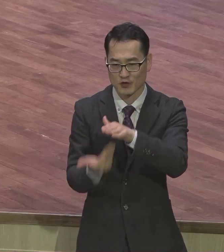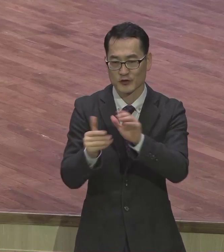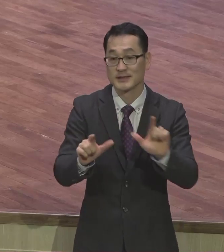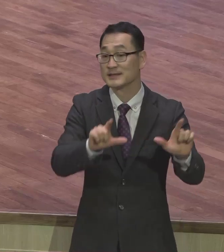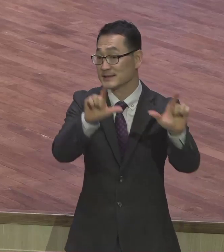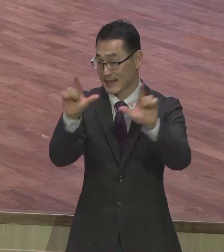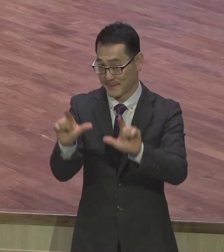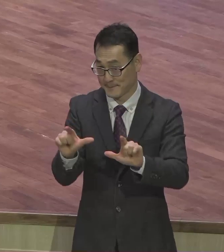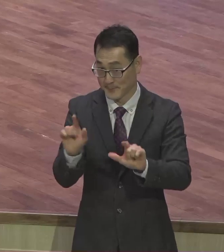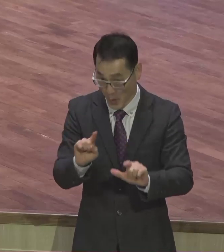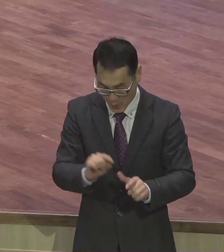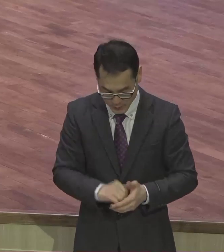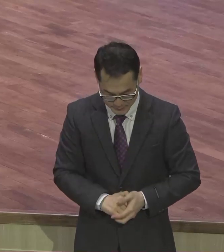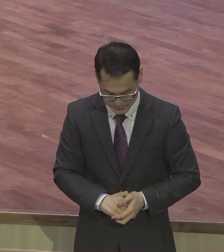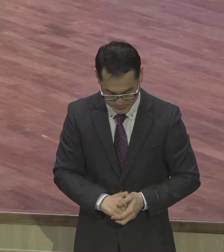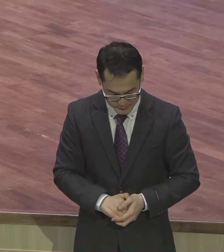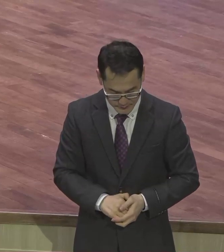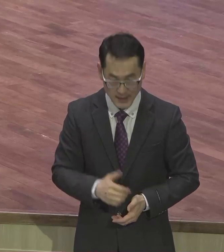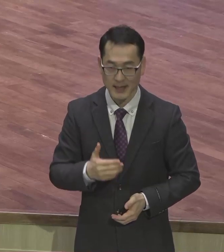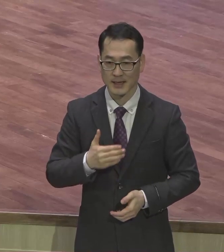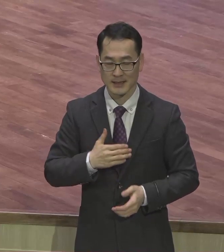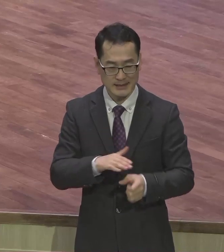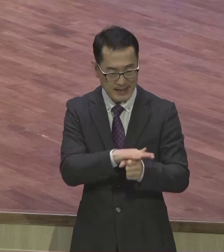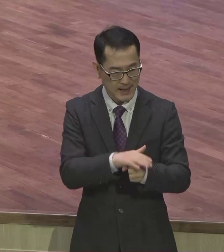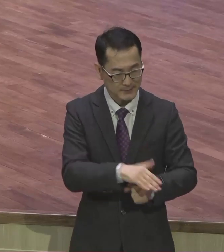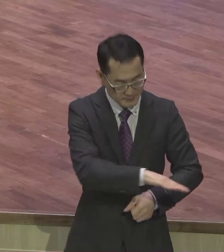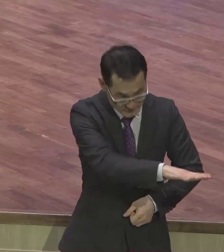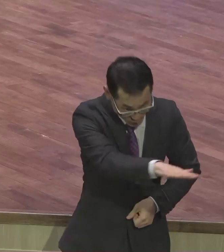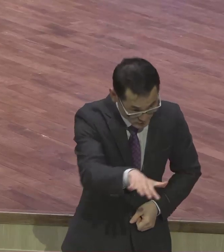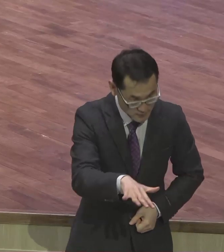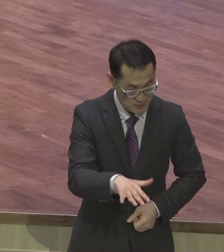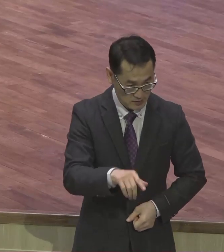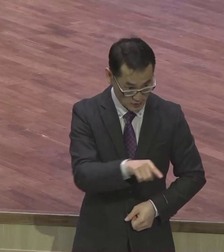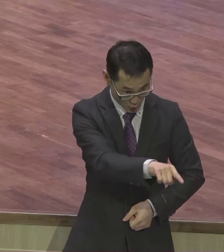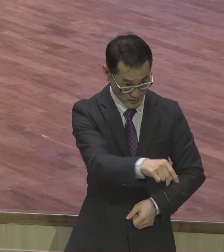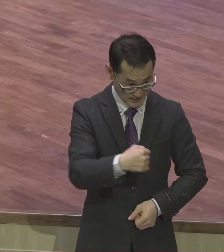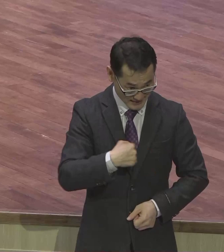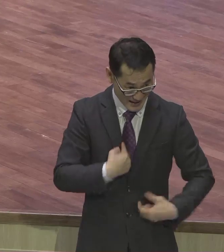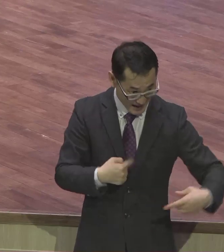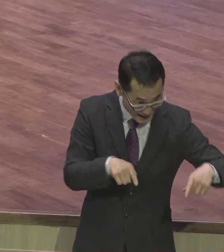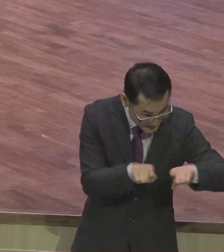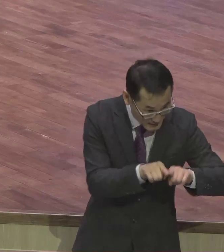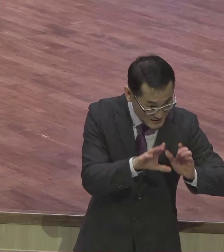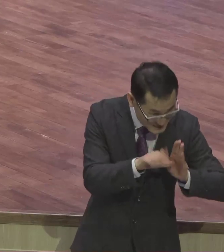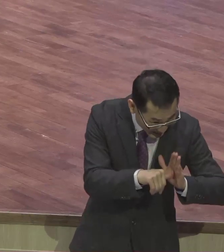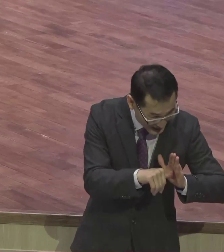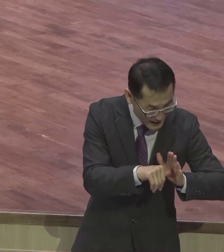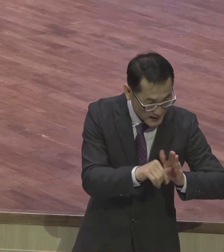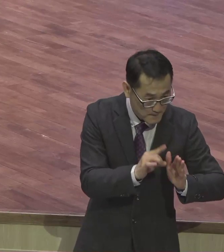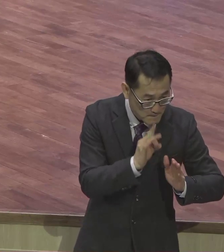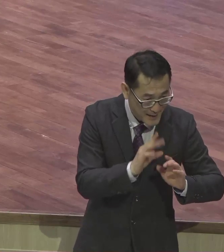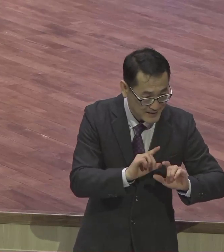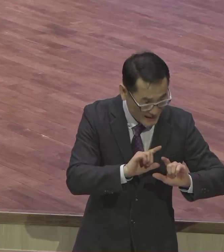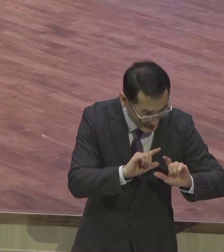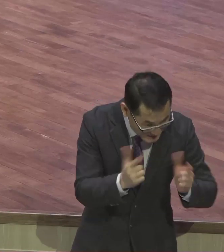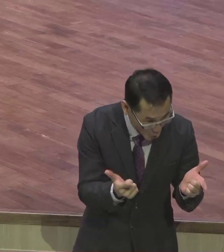그러므로 나의 사랑하는 자들아 너희가 나 있을 때 뿐 아니라 더욱 지금 나 없을 때에도